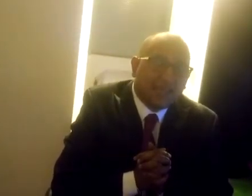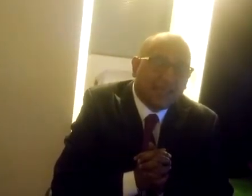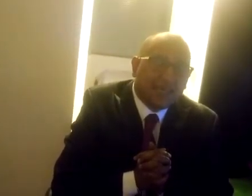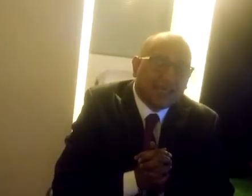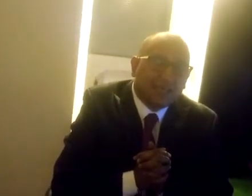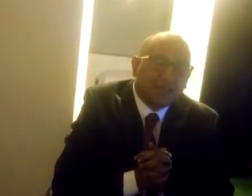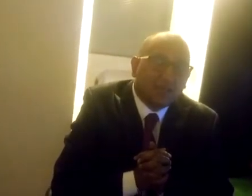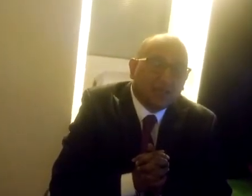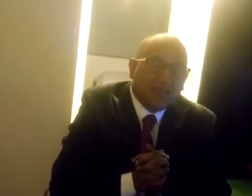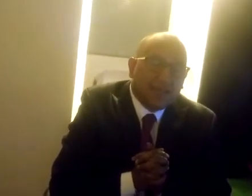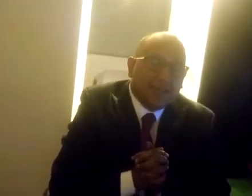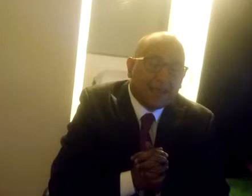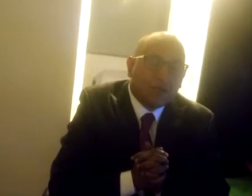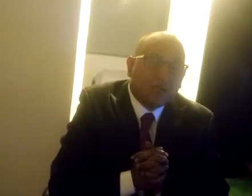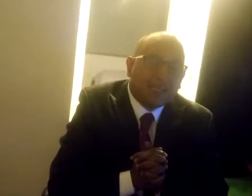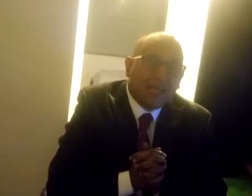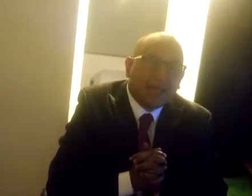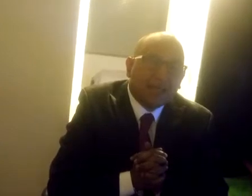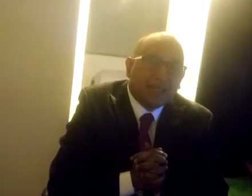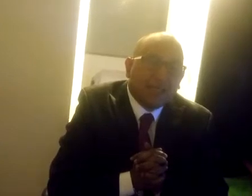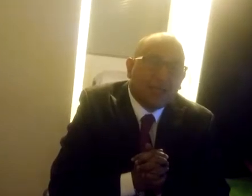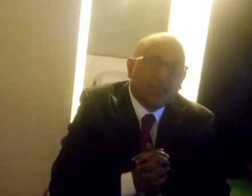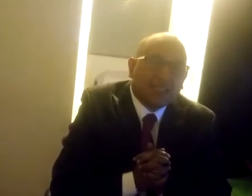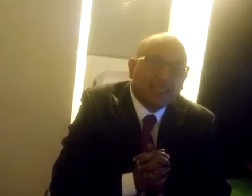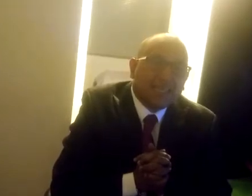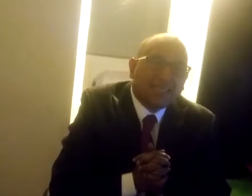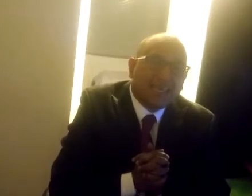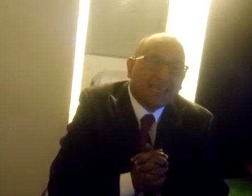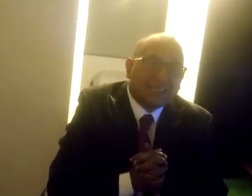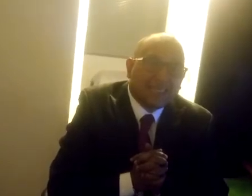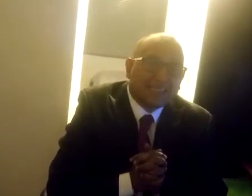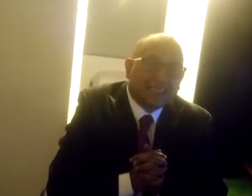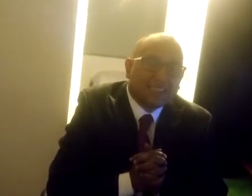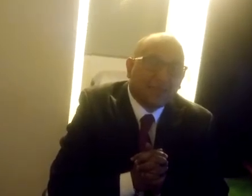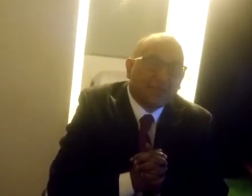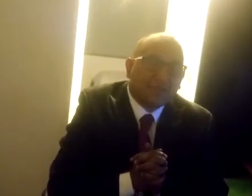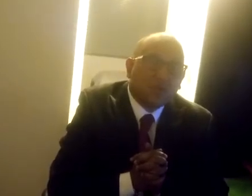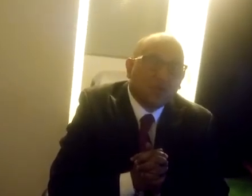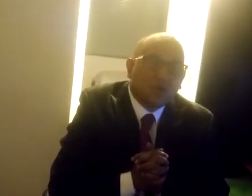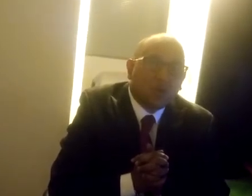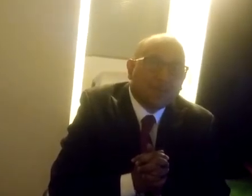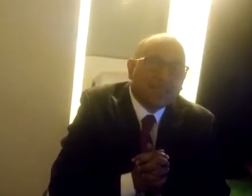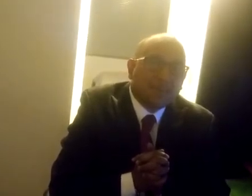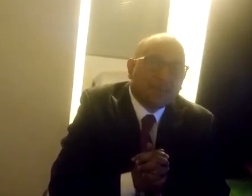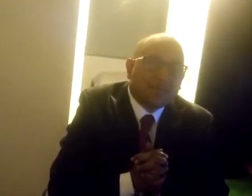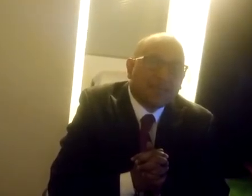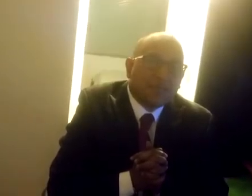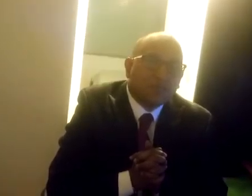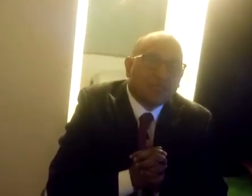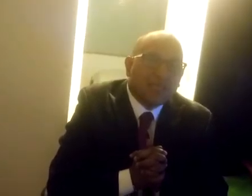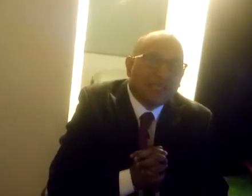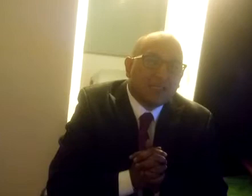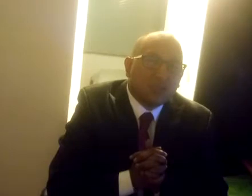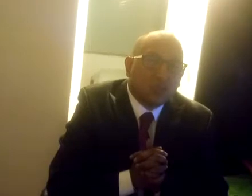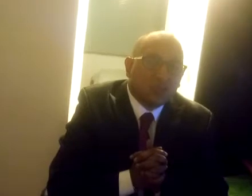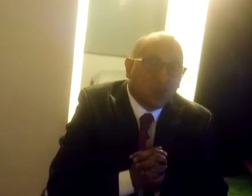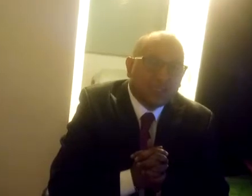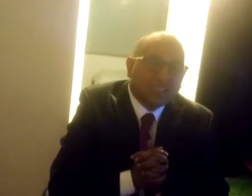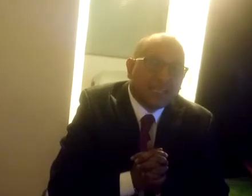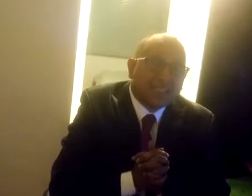complicada y lo que tienen que hacer es en este momento comenzar a implementar y buscar soluciones, ya que